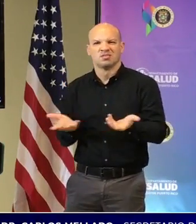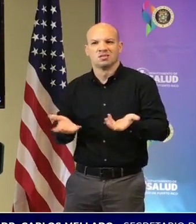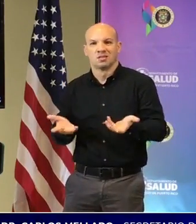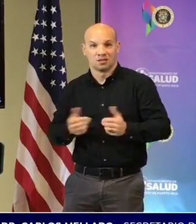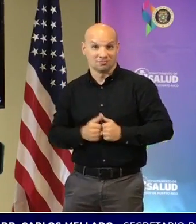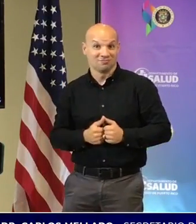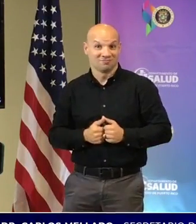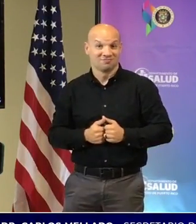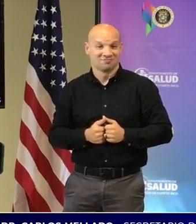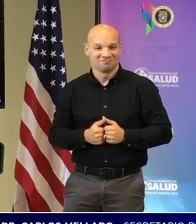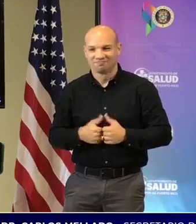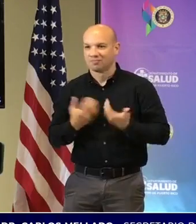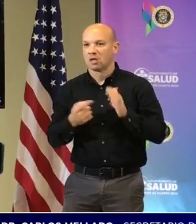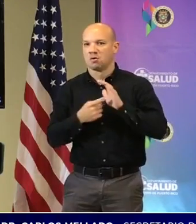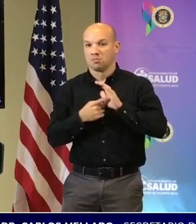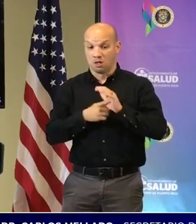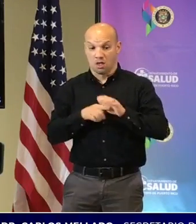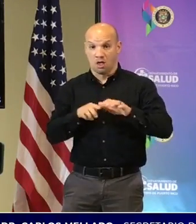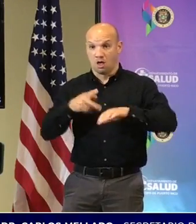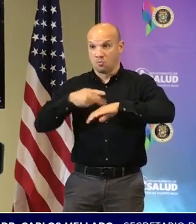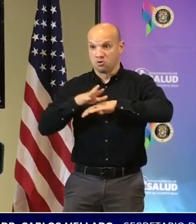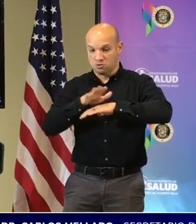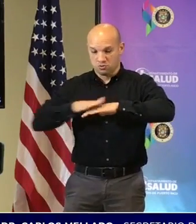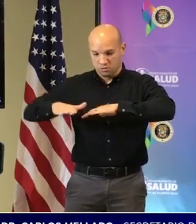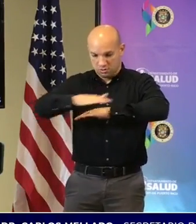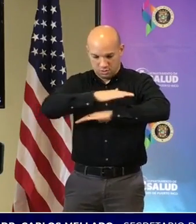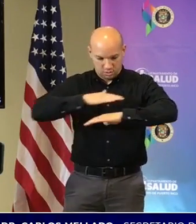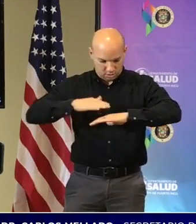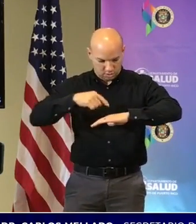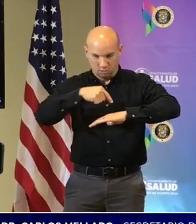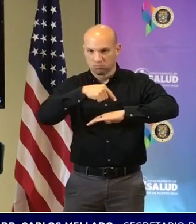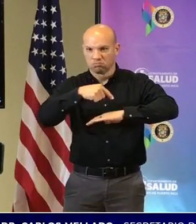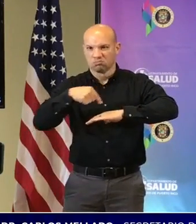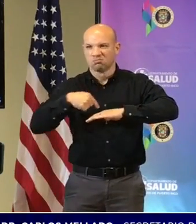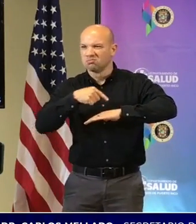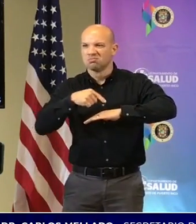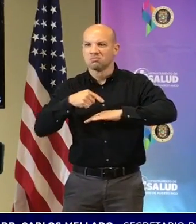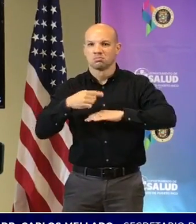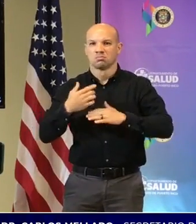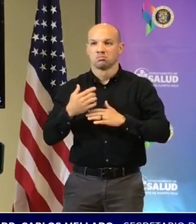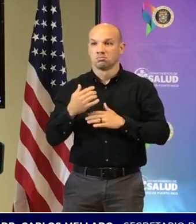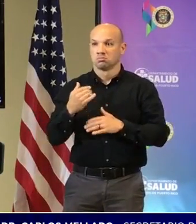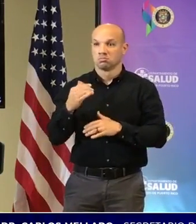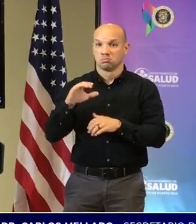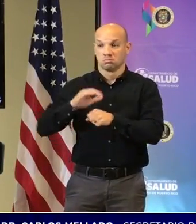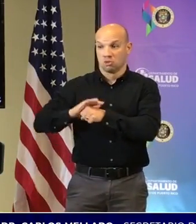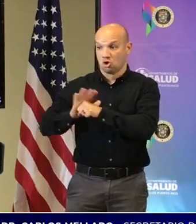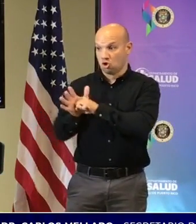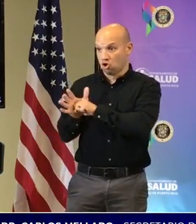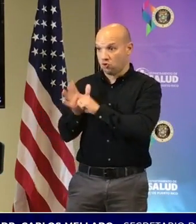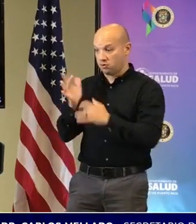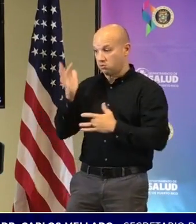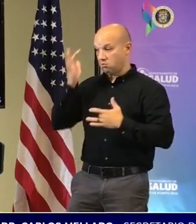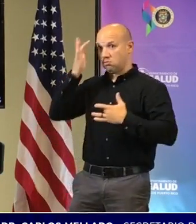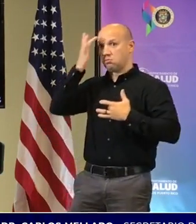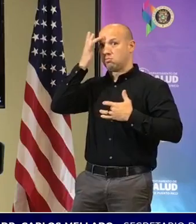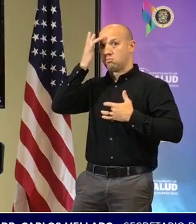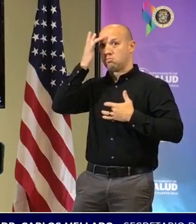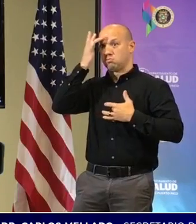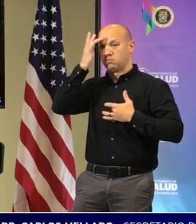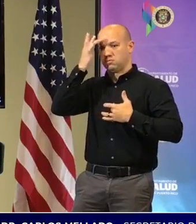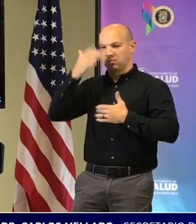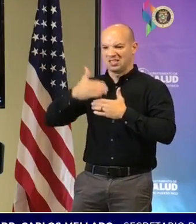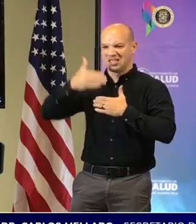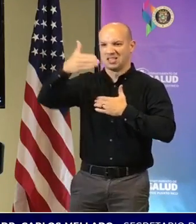no tenemos una lista precisa de cuáles son las condiciones que pudieran generarse en los pacientes que tienen post